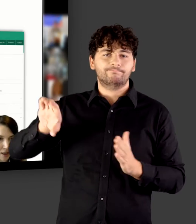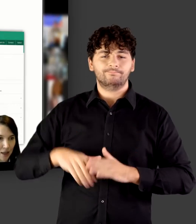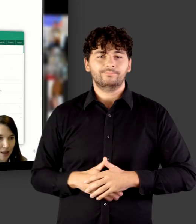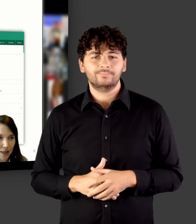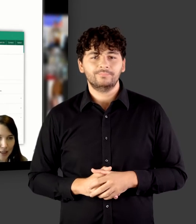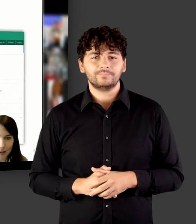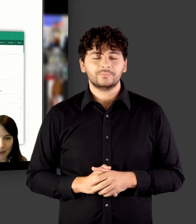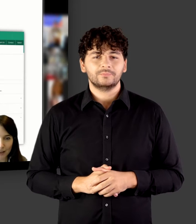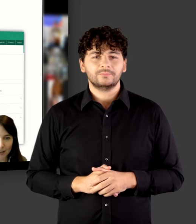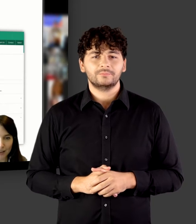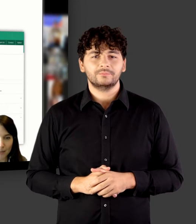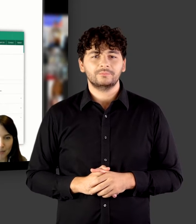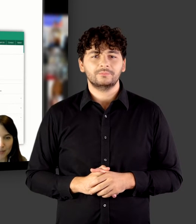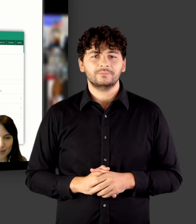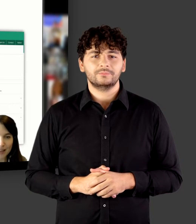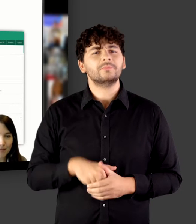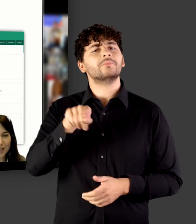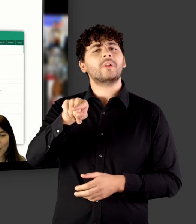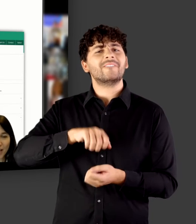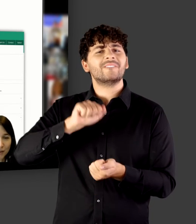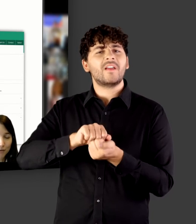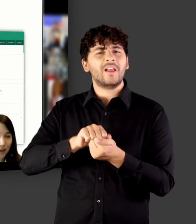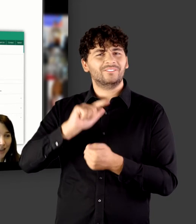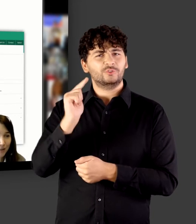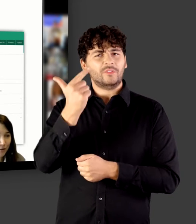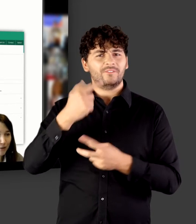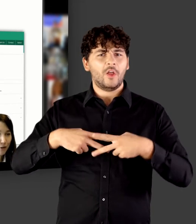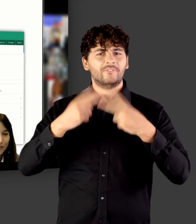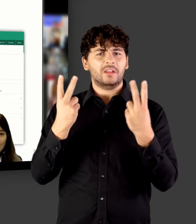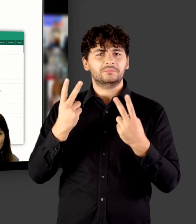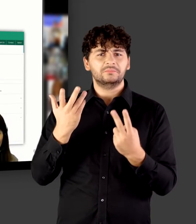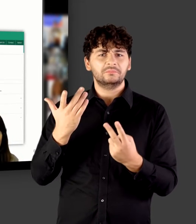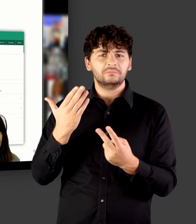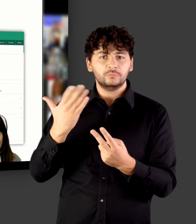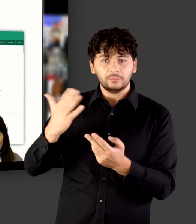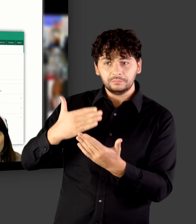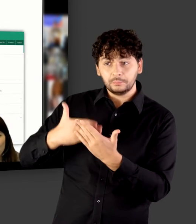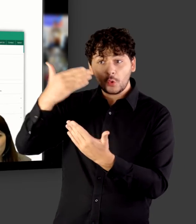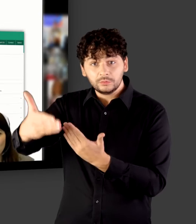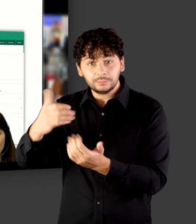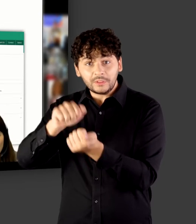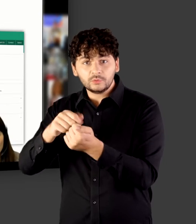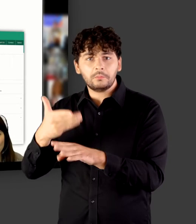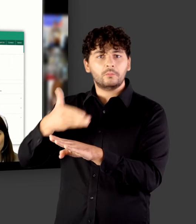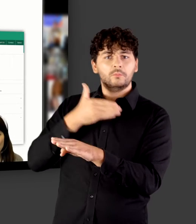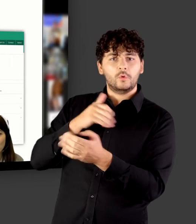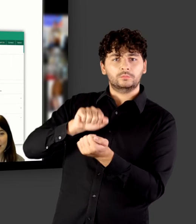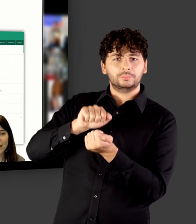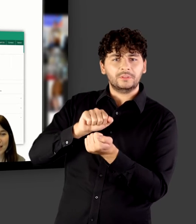Ja, die Bereitschaft von Verlagen, Zweitveröffentlichungen von Postprints und Preprints zuzulassen, ist